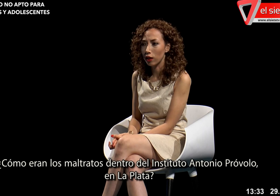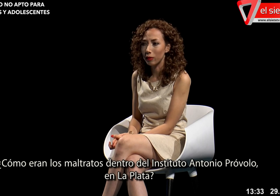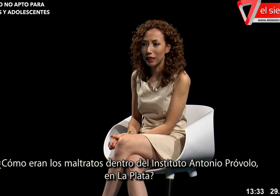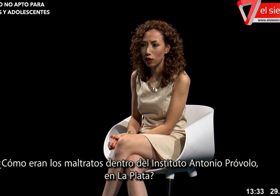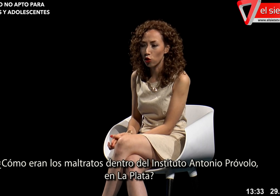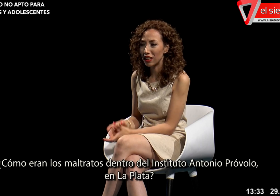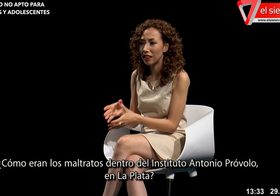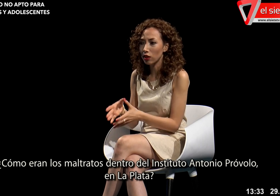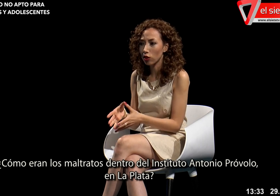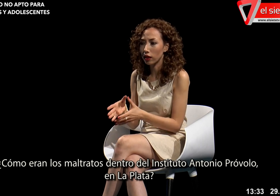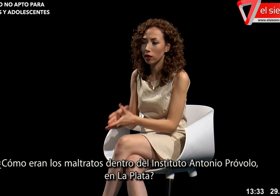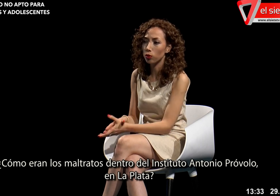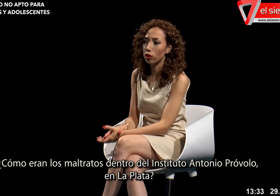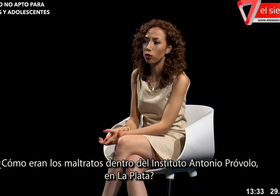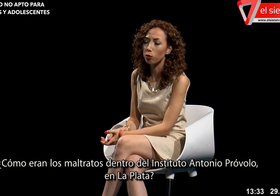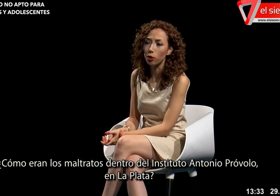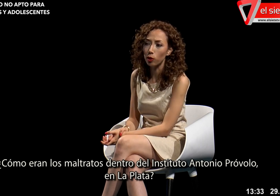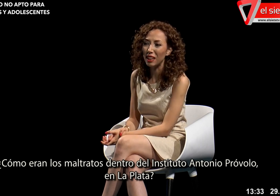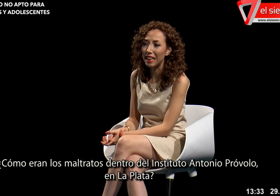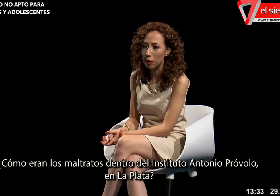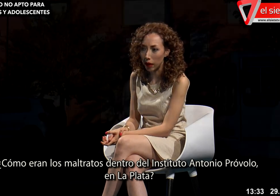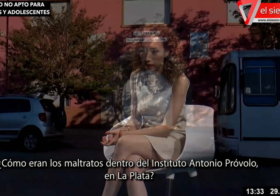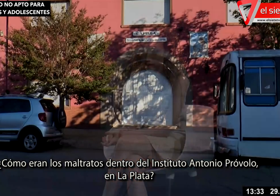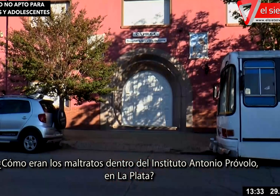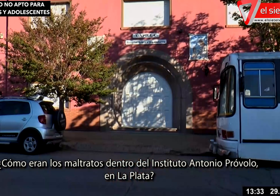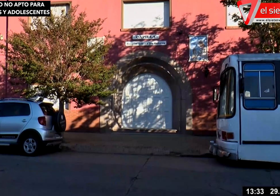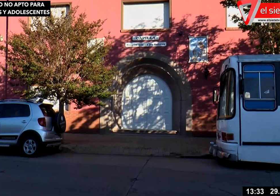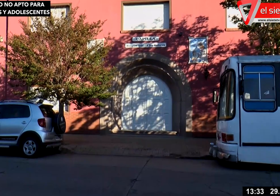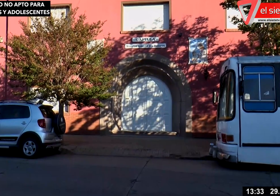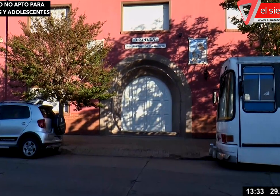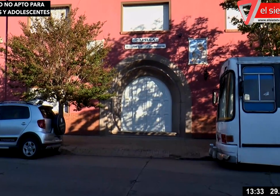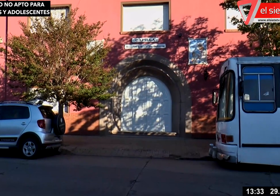¿Cómo eran los maltratos dentro del Instituto Antonio Próvolo en La Plata?